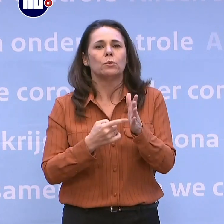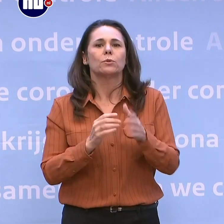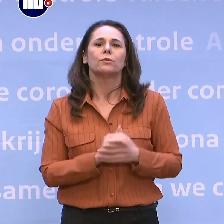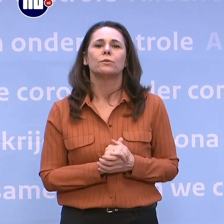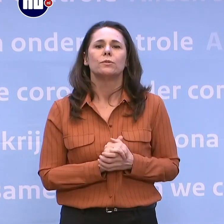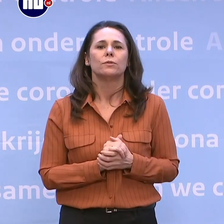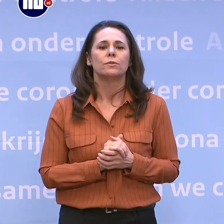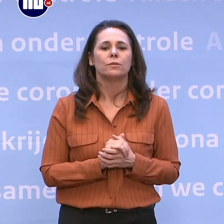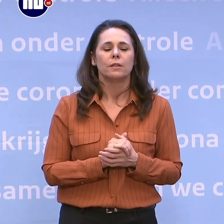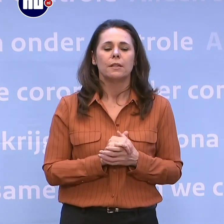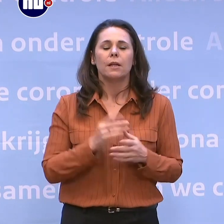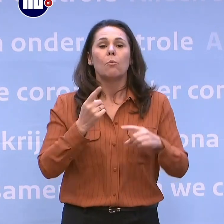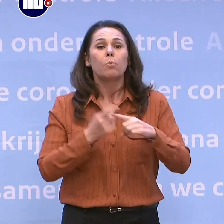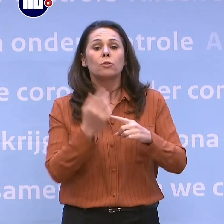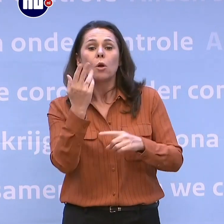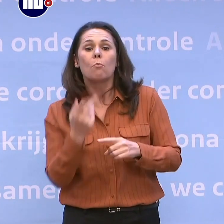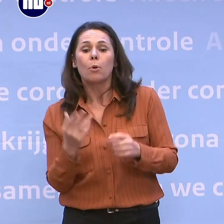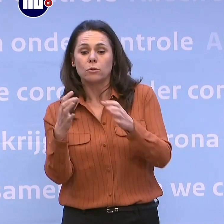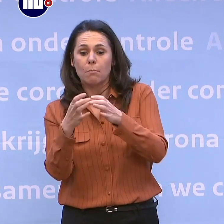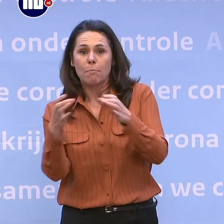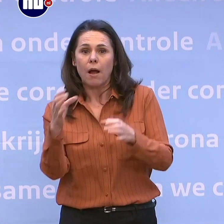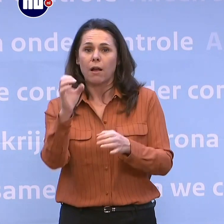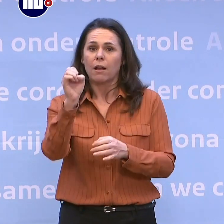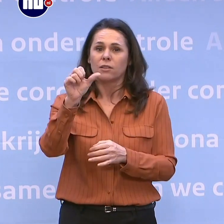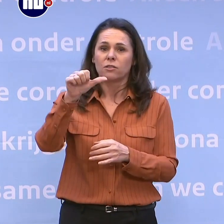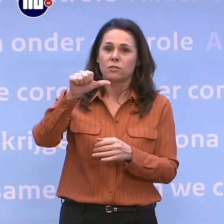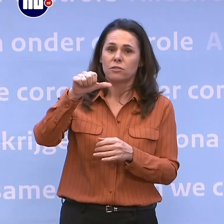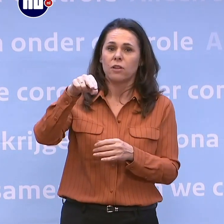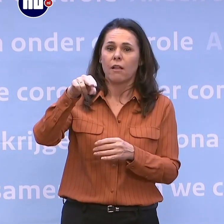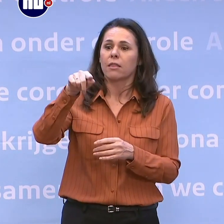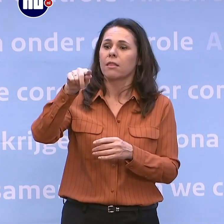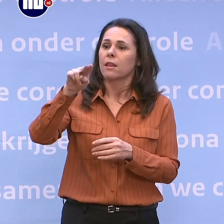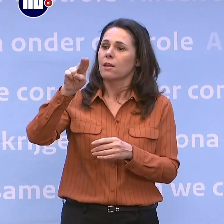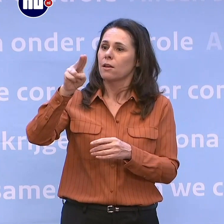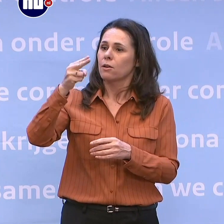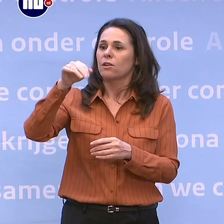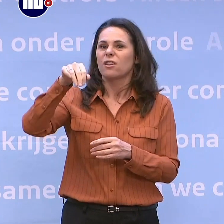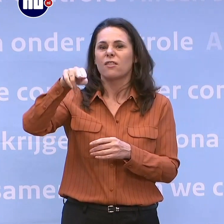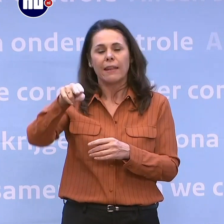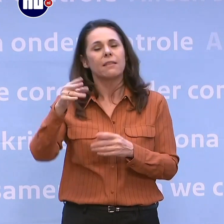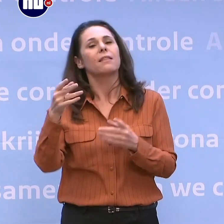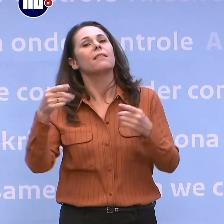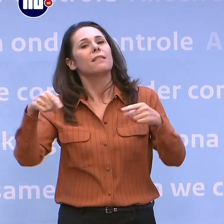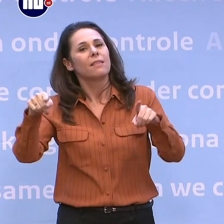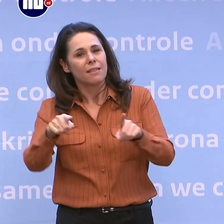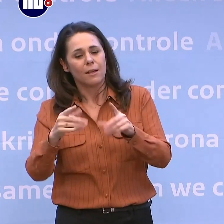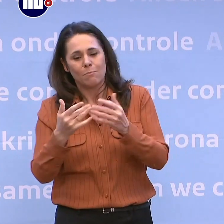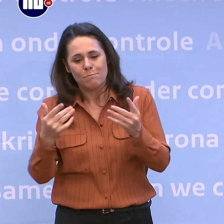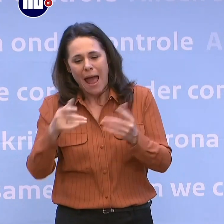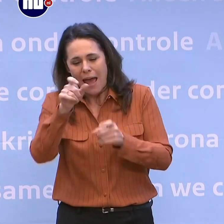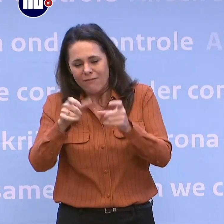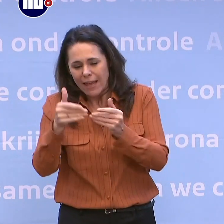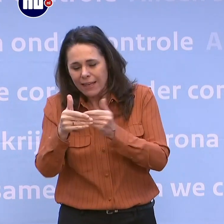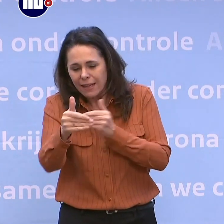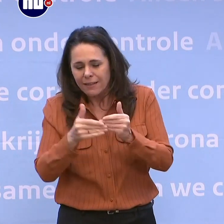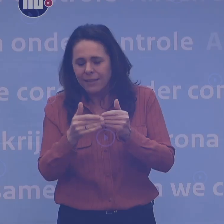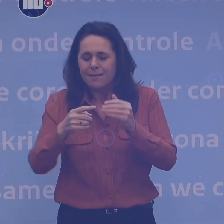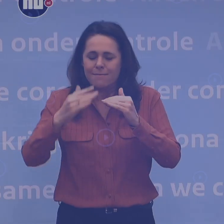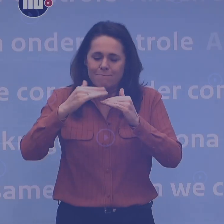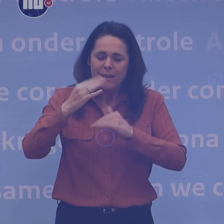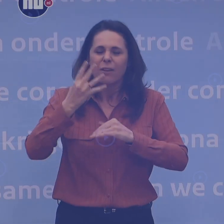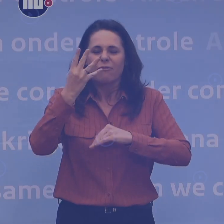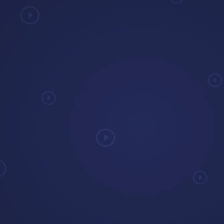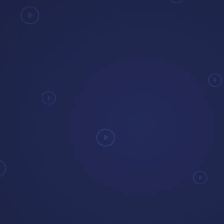met hulp van Bloedbank Sanguine en een paar laboratoria buiten de ziekenhuizen, kunnen we binnen enkele weken meer dan vier keer zoveel tests per dag